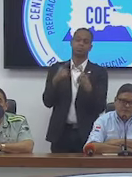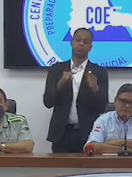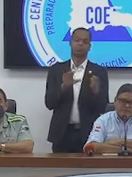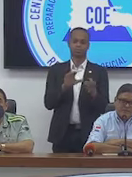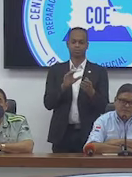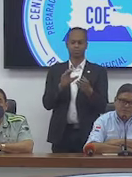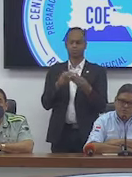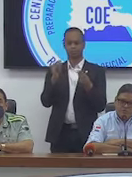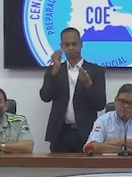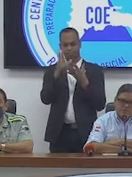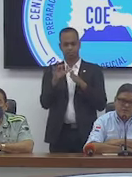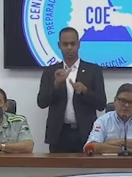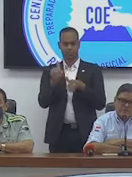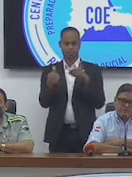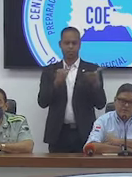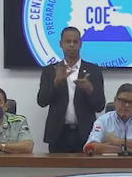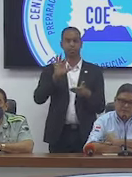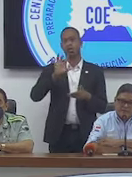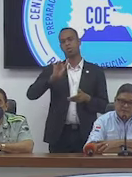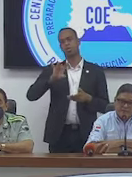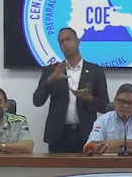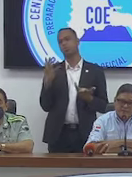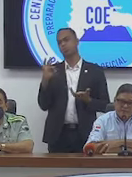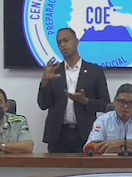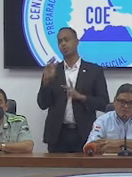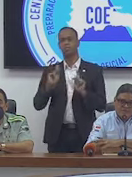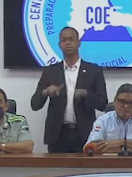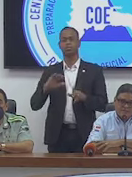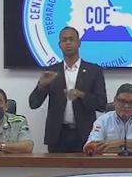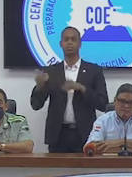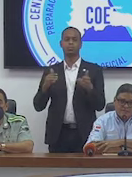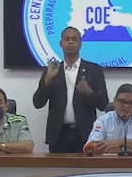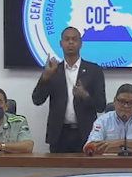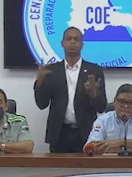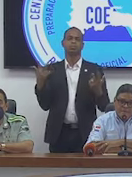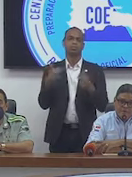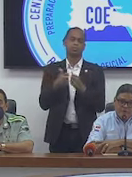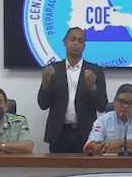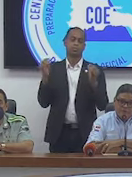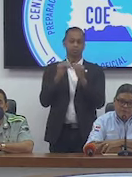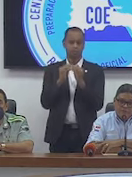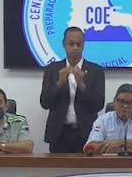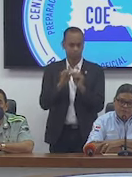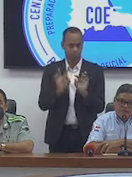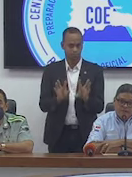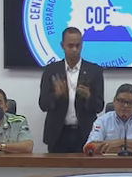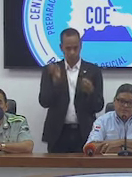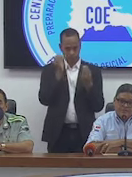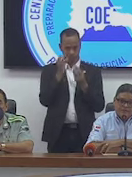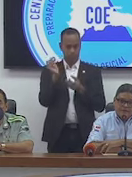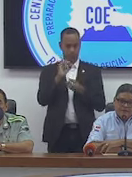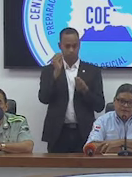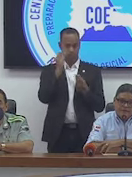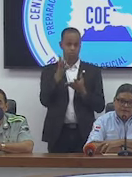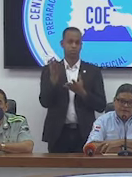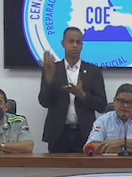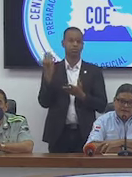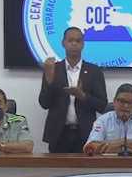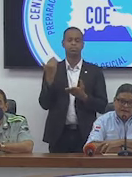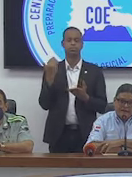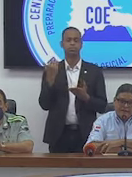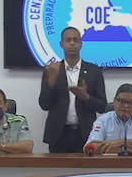muertos solamente, entre 8 y 9 personas resultan afectados, pero los accidentes son más. Pero, como bien decía tú al